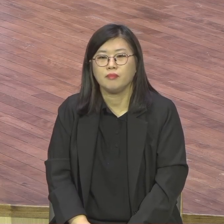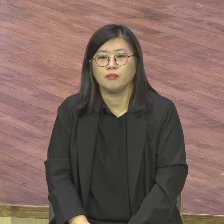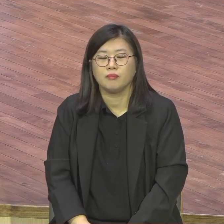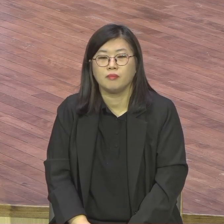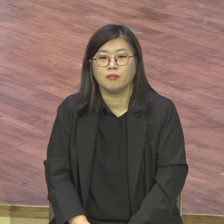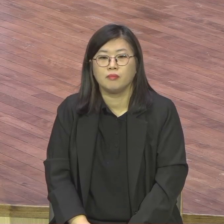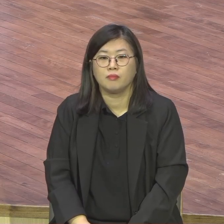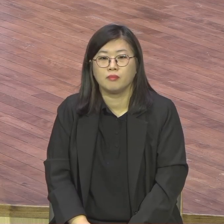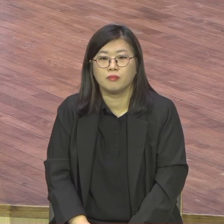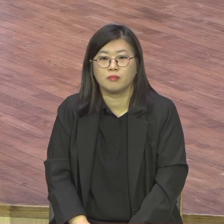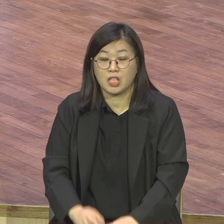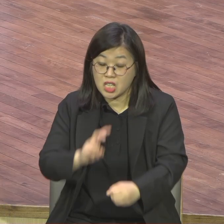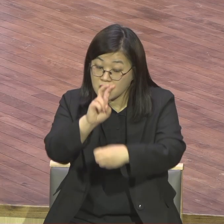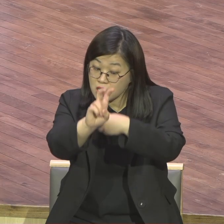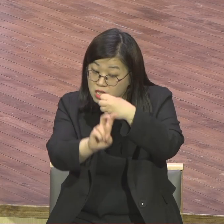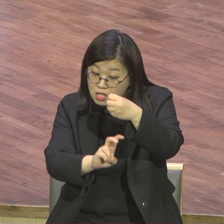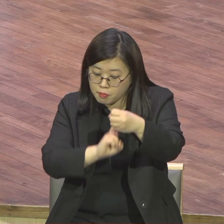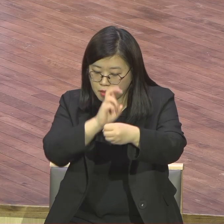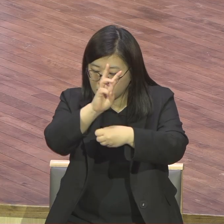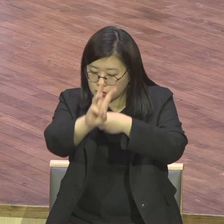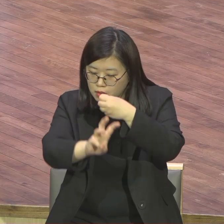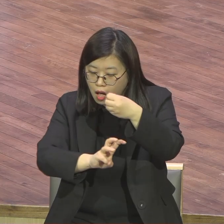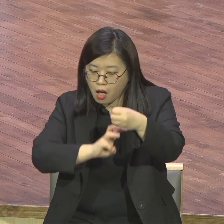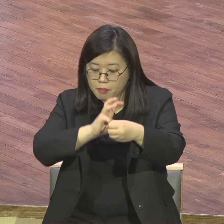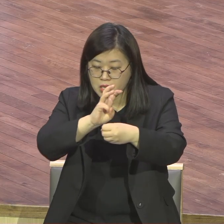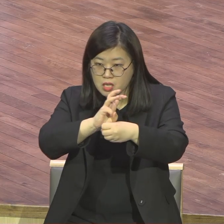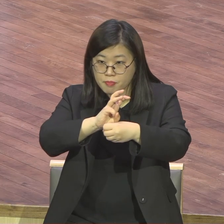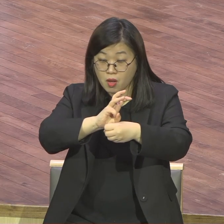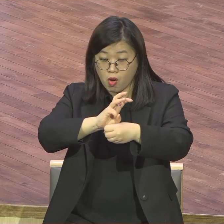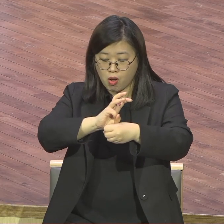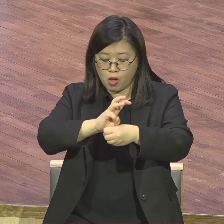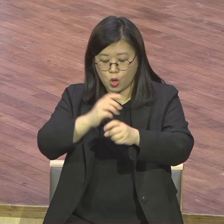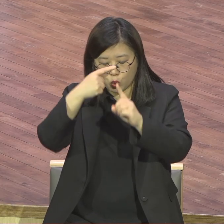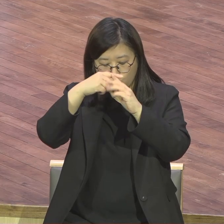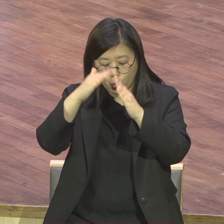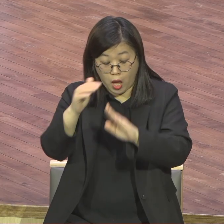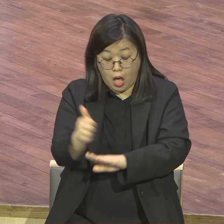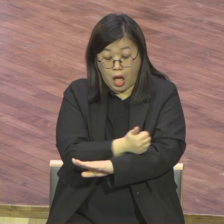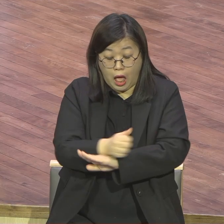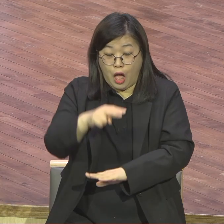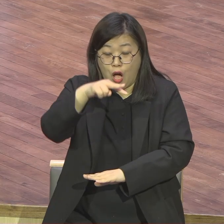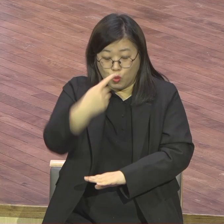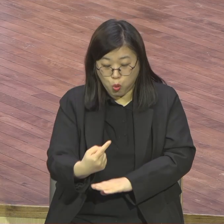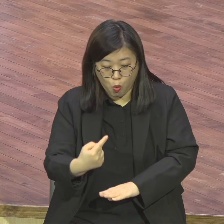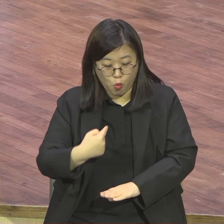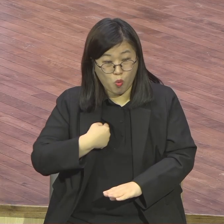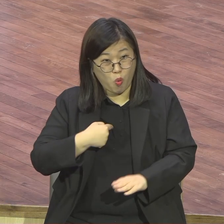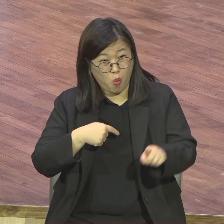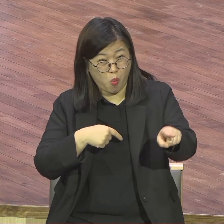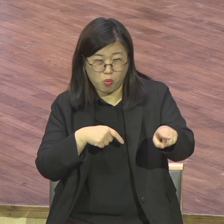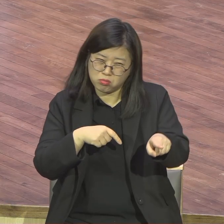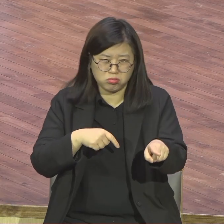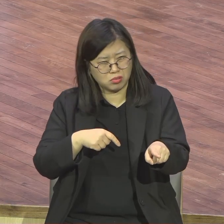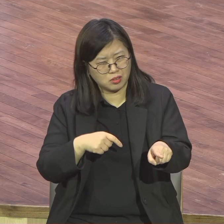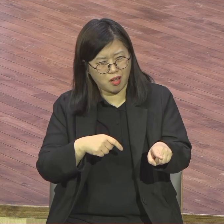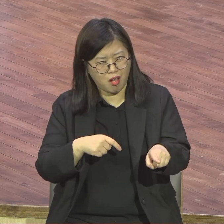20년 30년에 소용없어. 직권을 맡아 현장에서 닦아내야 되는 거다. 그래서 막 시가 나는 데가 직권을 맡아